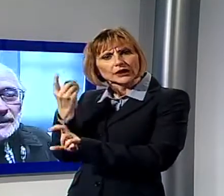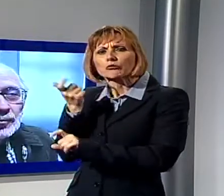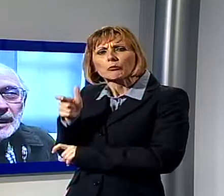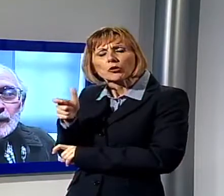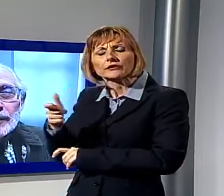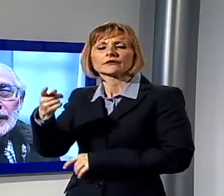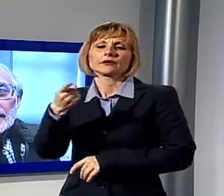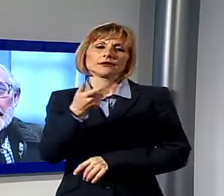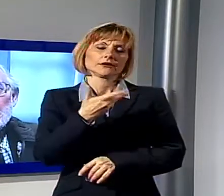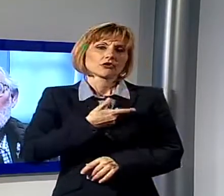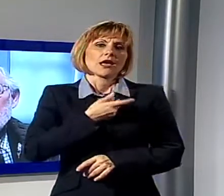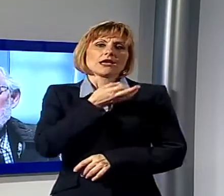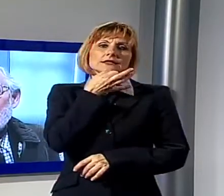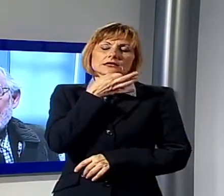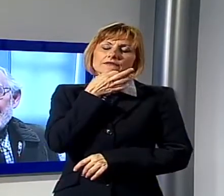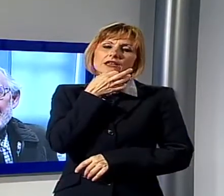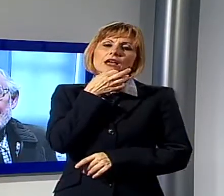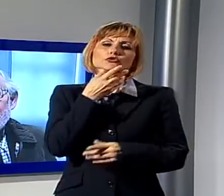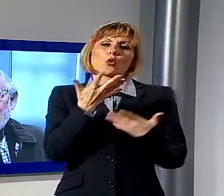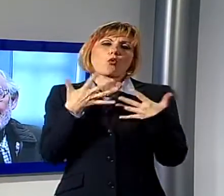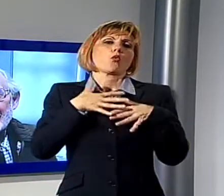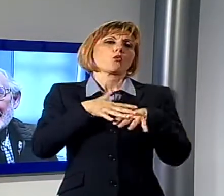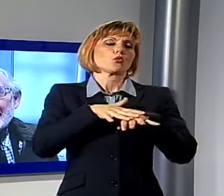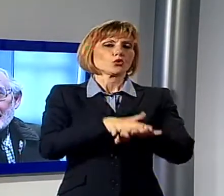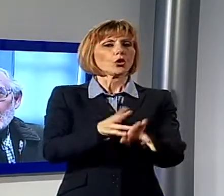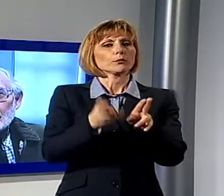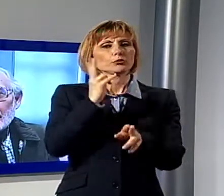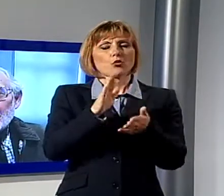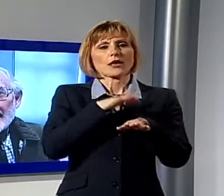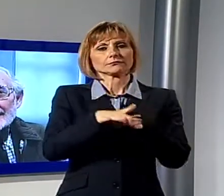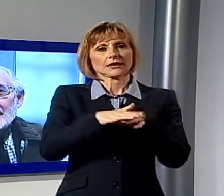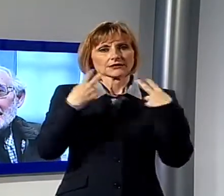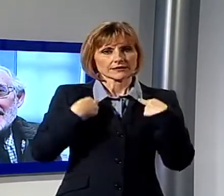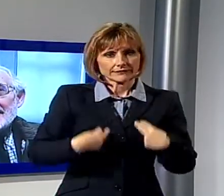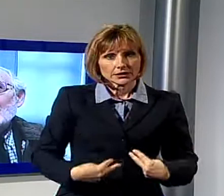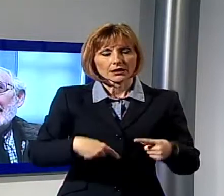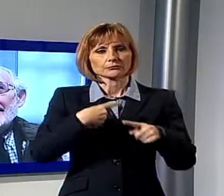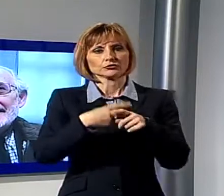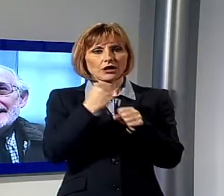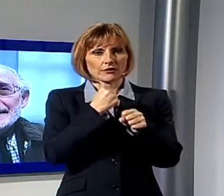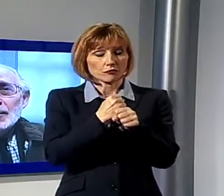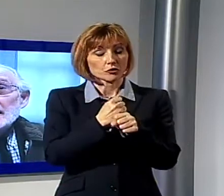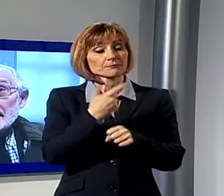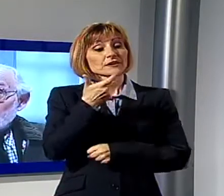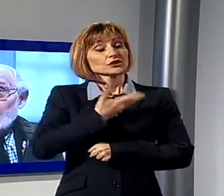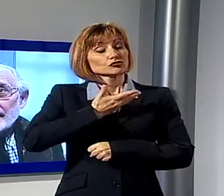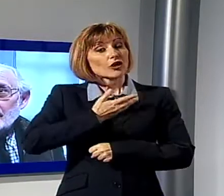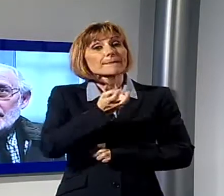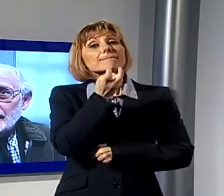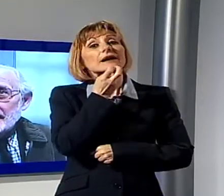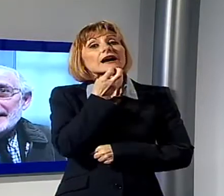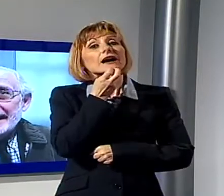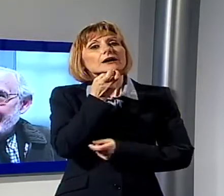di una unione di più esperienze di vita e di lavoro. Da un lato il marmo dell'Altissimo che fu